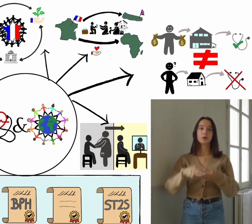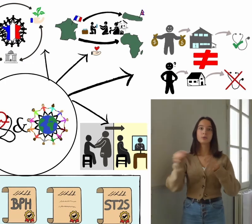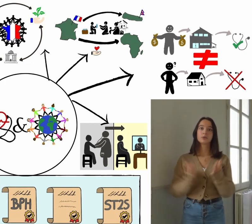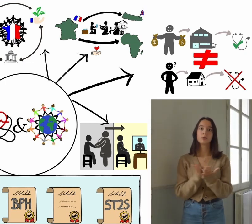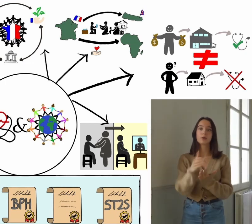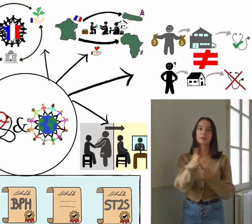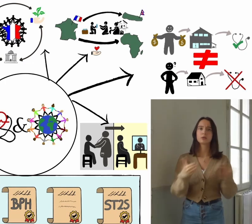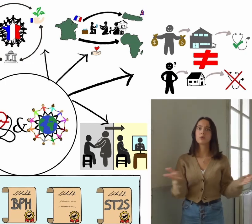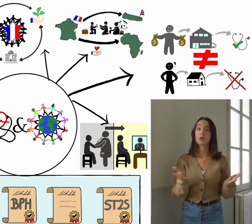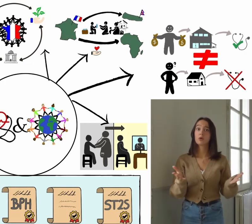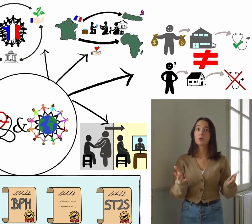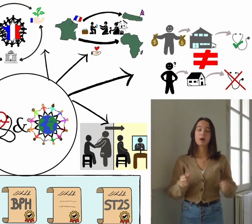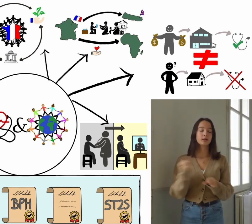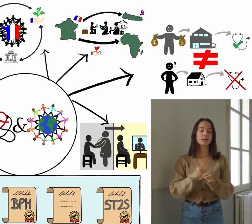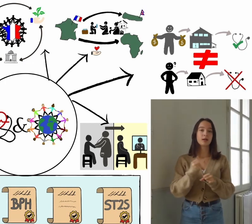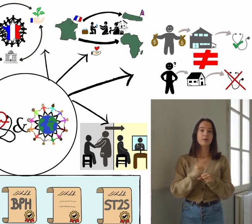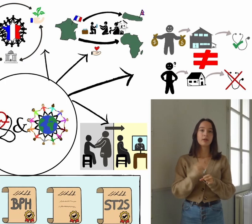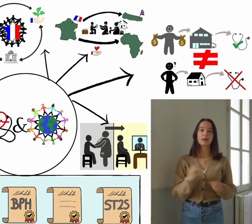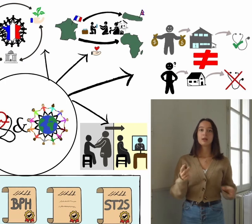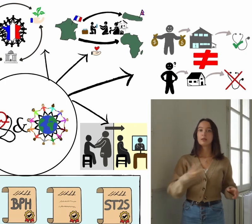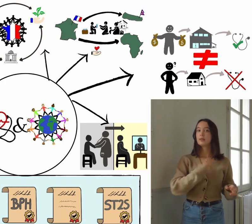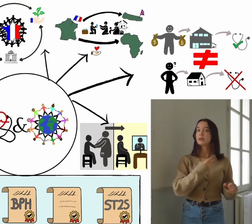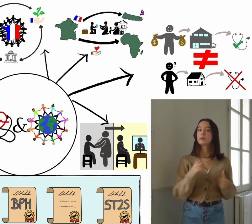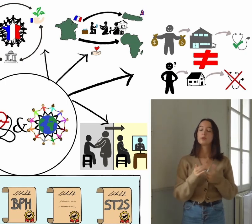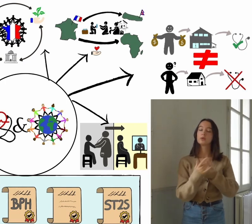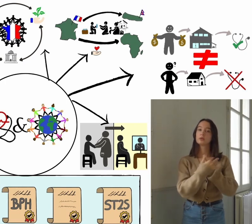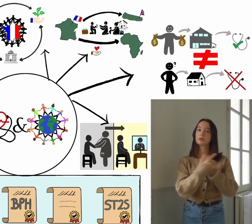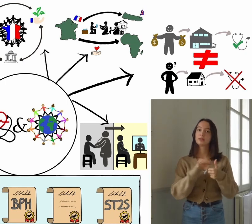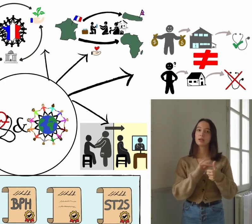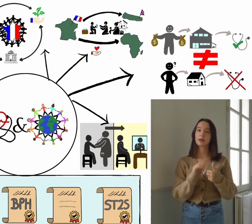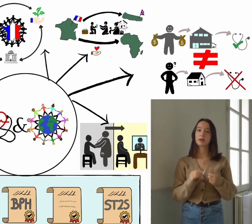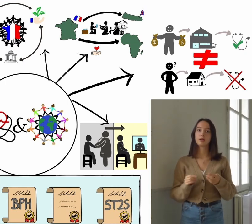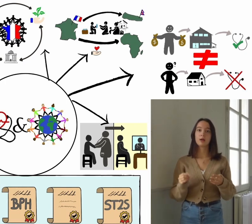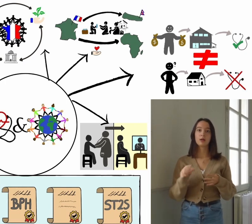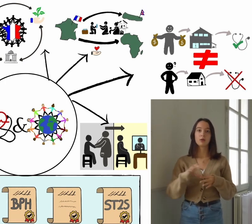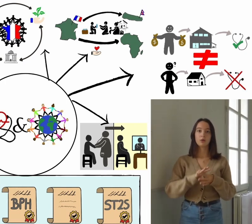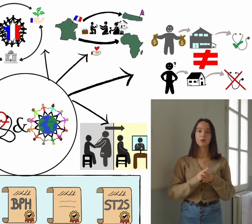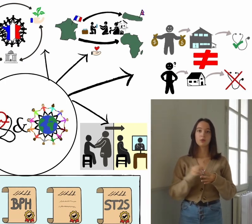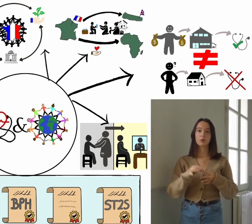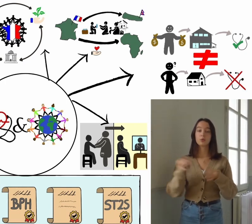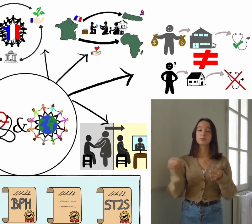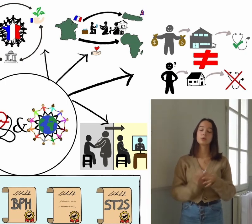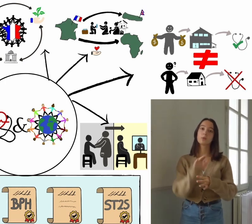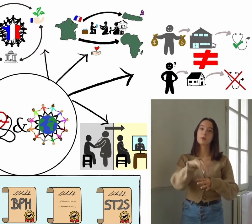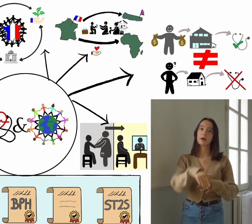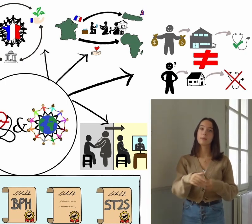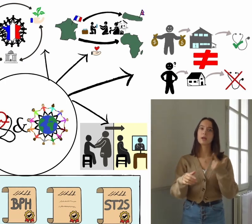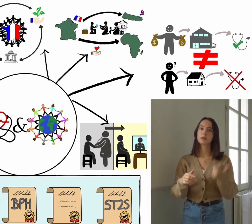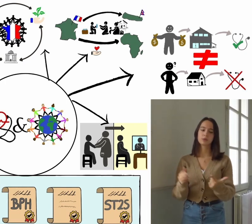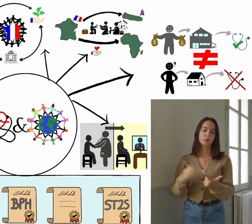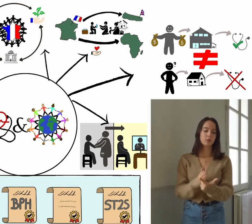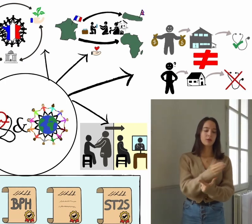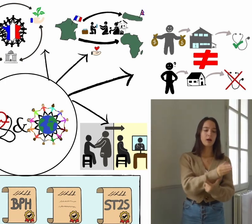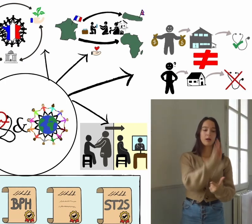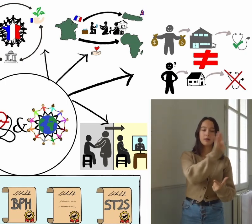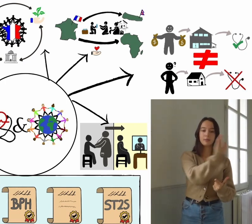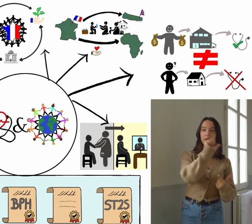sociale ouvre des portes pour travailler dans le monde médico-social. Suite à cette option, on peut faire un bac